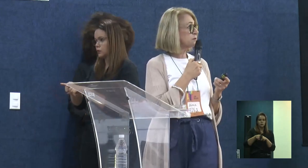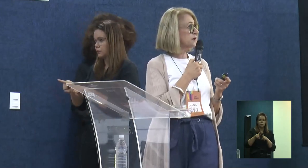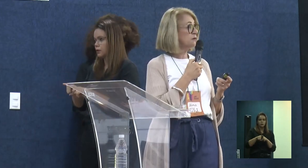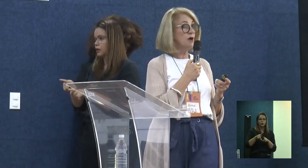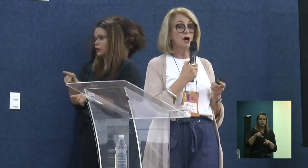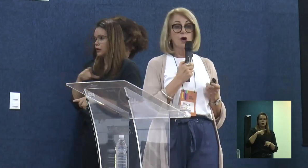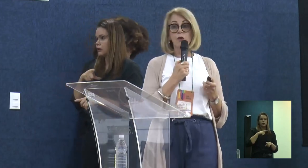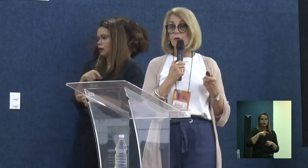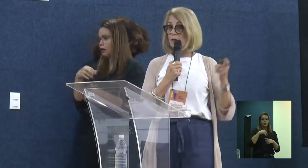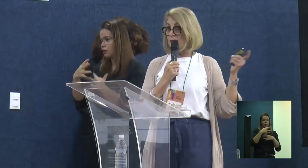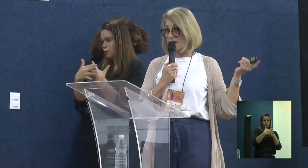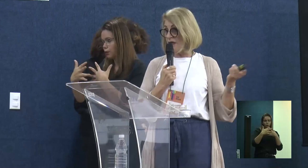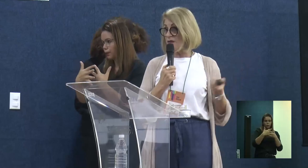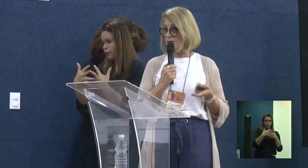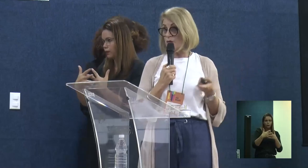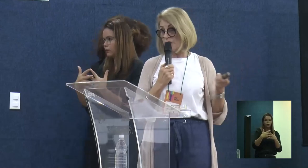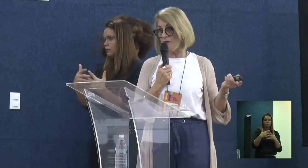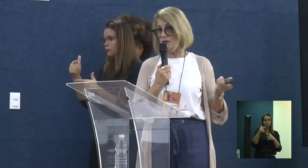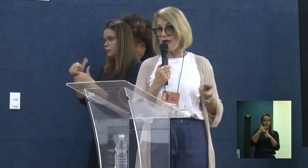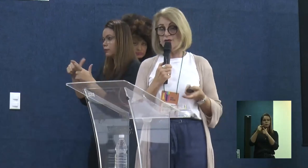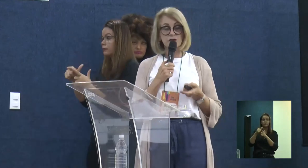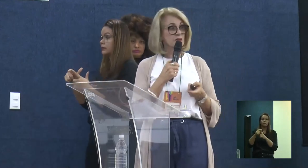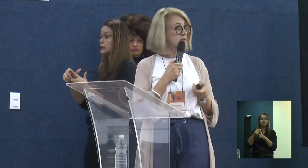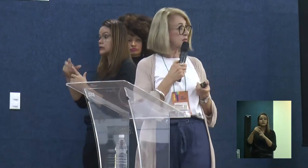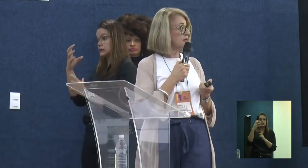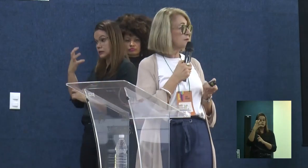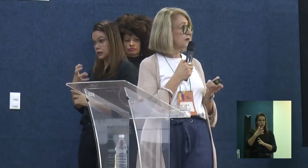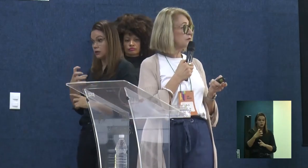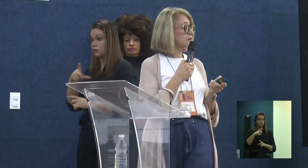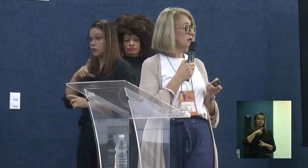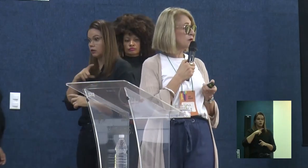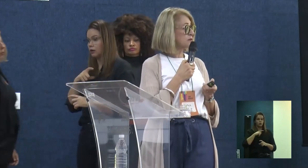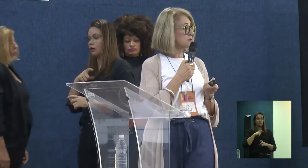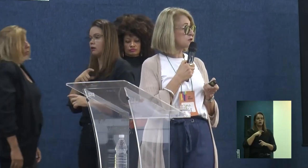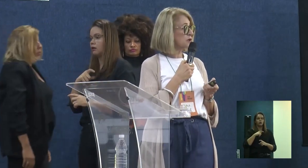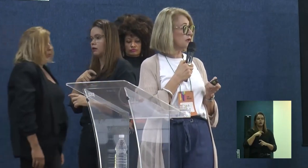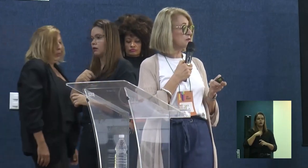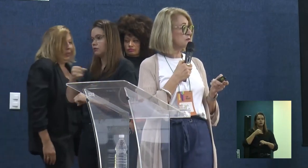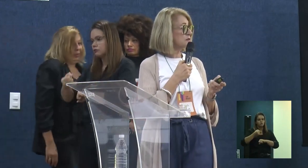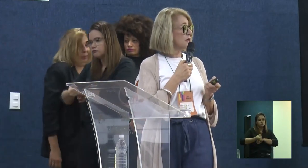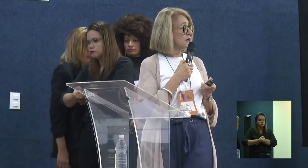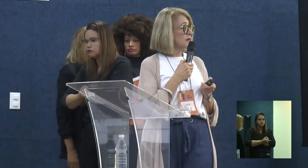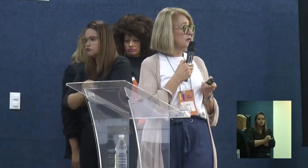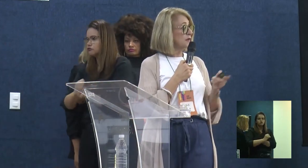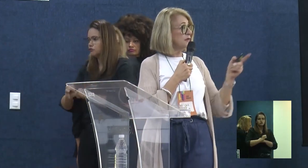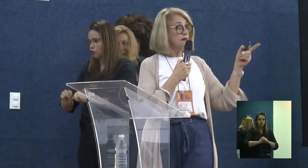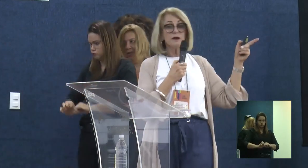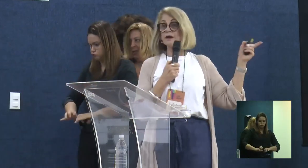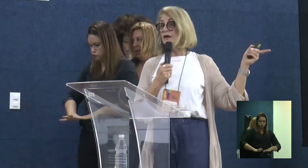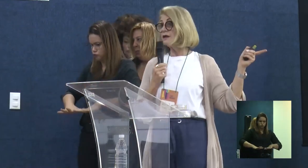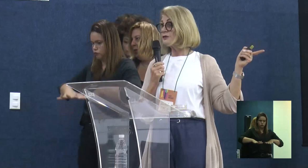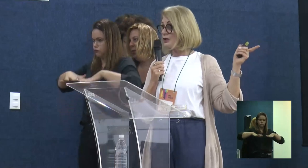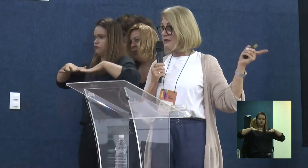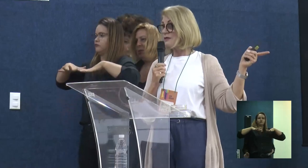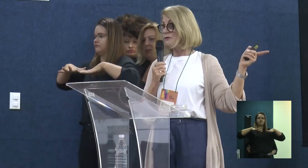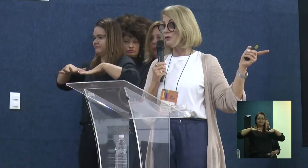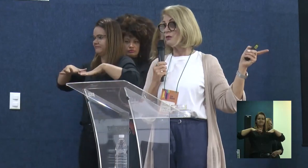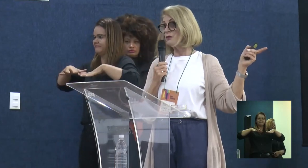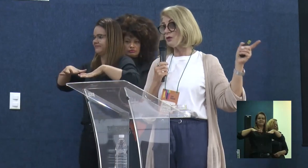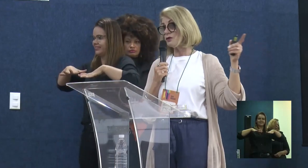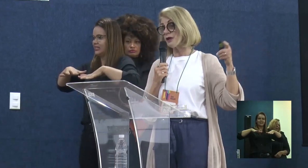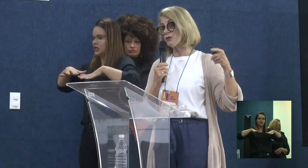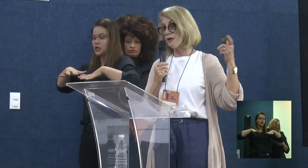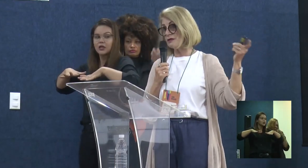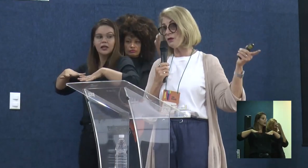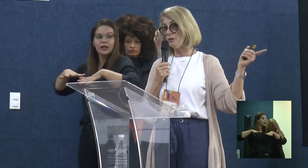ampla de planejamento urbano, um problema seríssimo que temos lá de saneamento, com as enchentes, e já